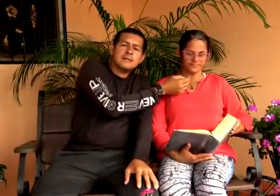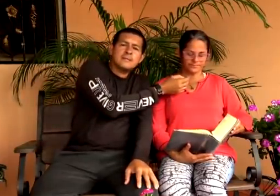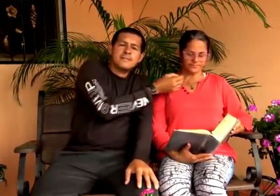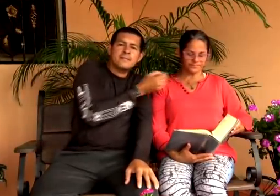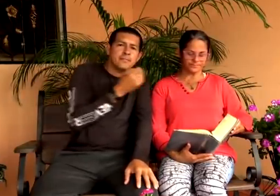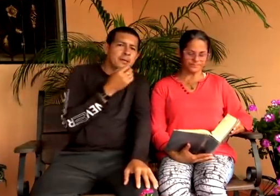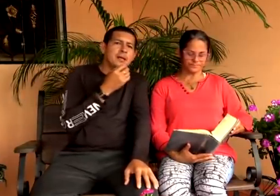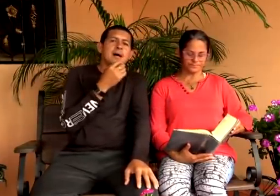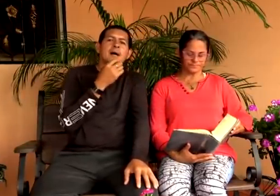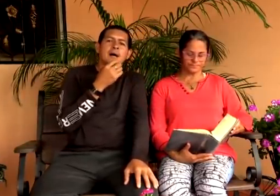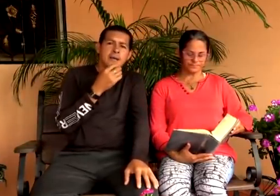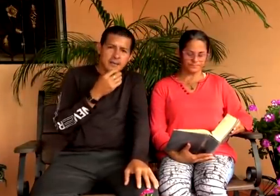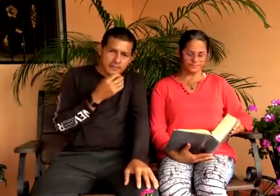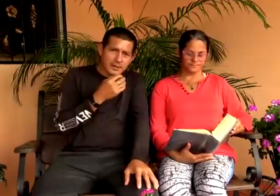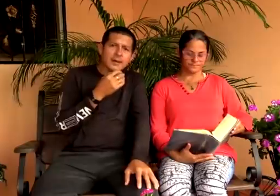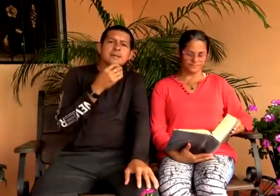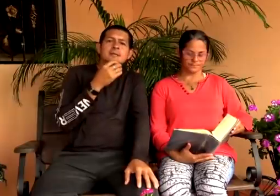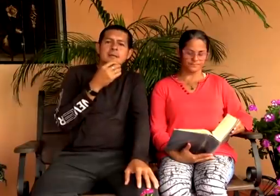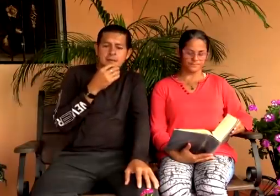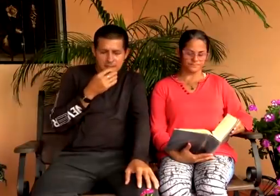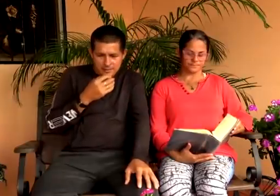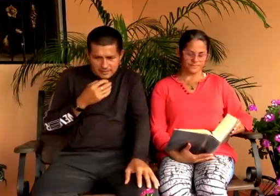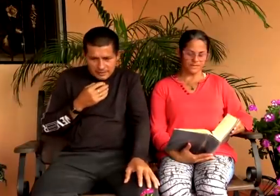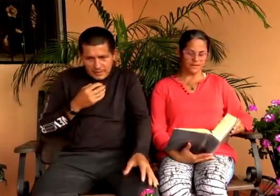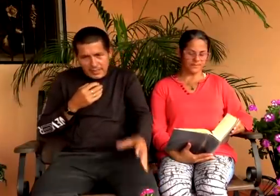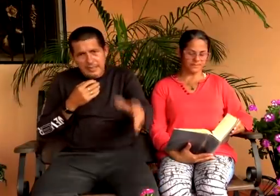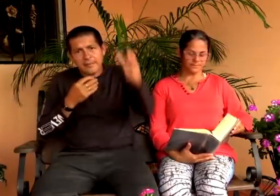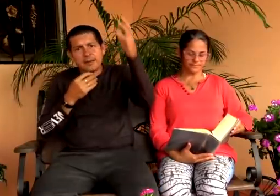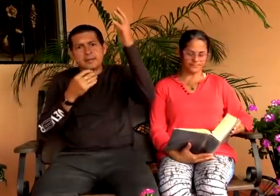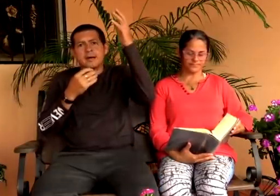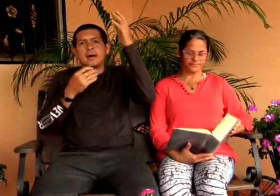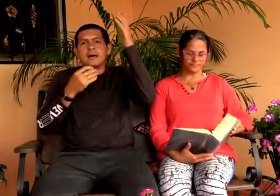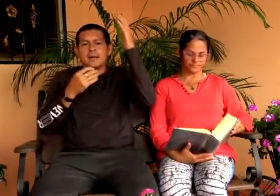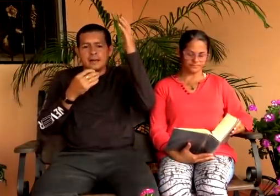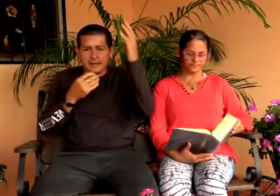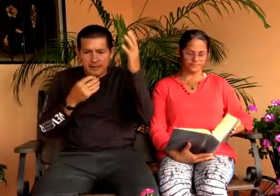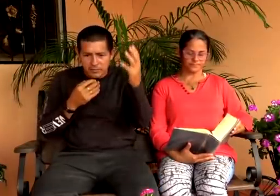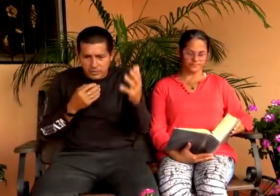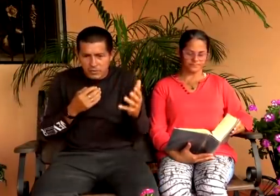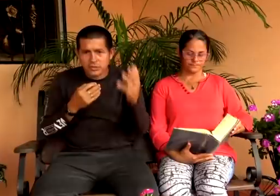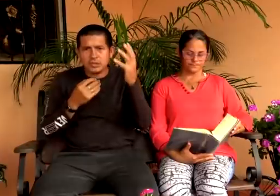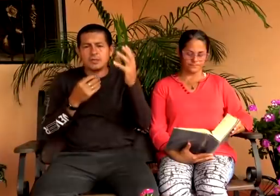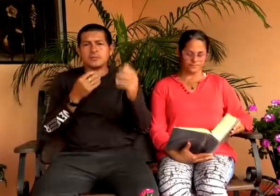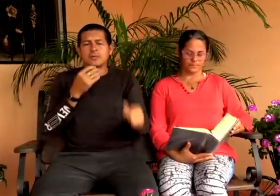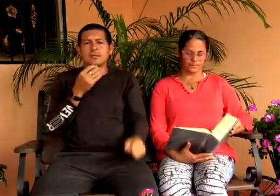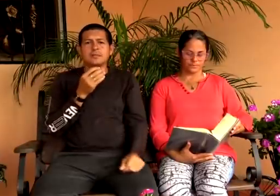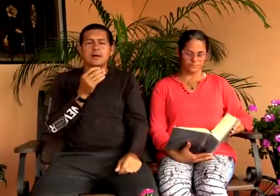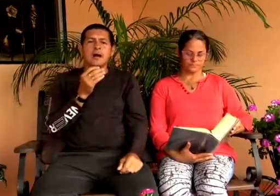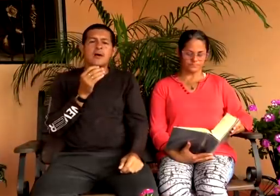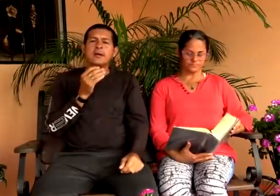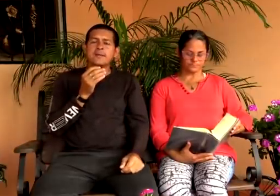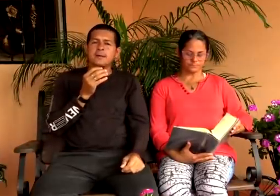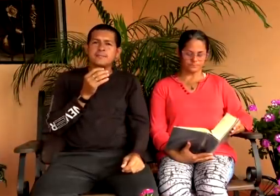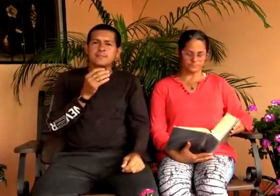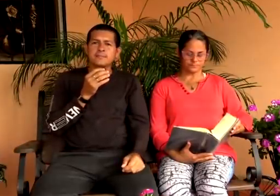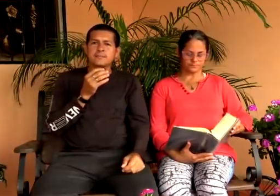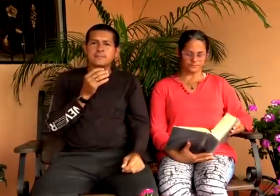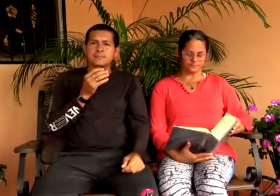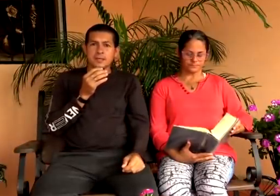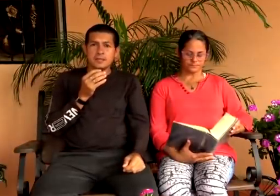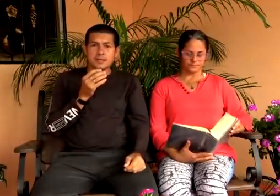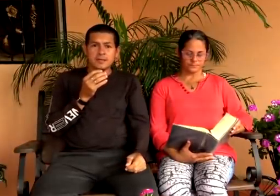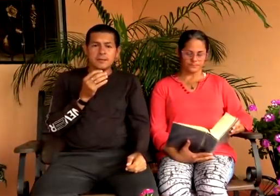verdad. Pilar y base de la verdad. Dios tiene su iglesia. Ahora bien,